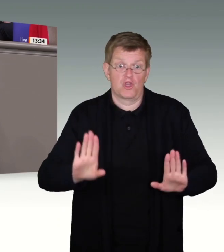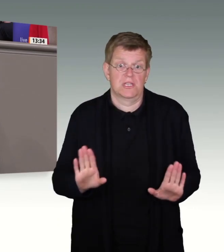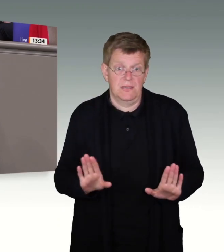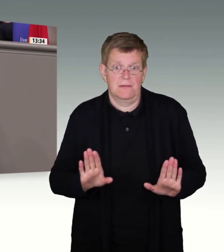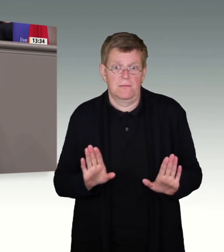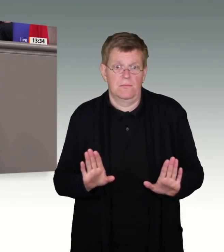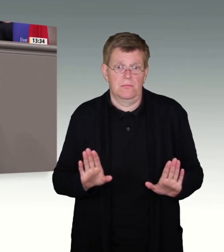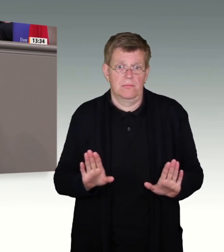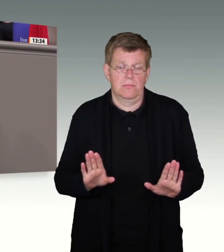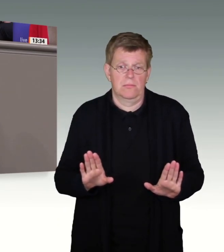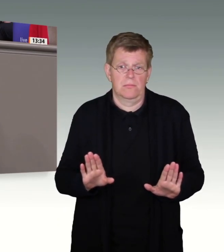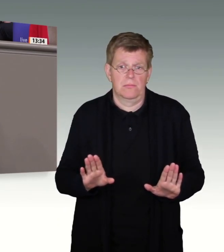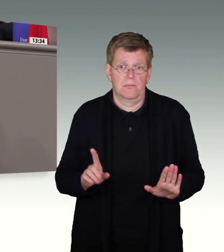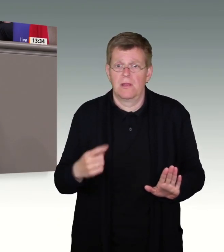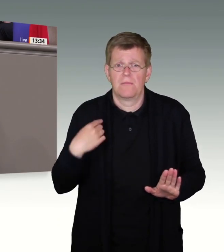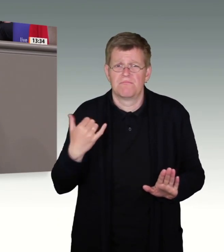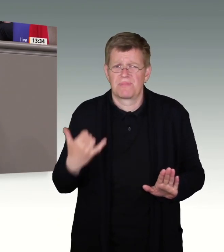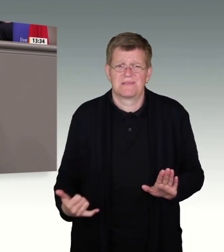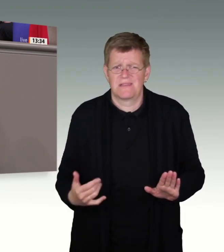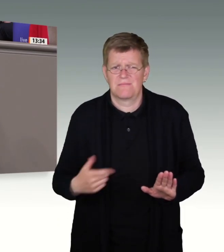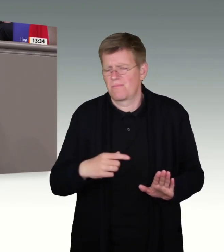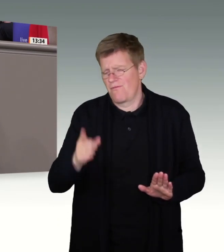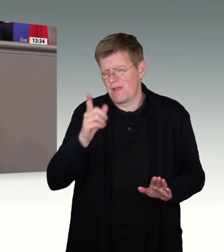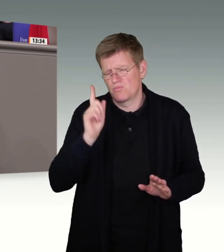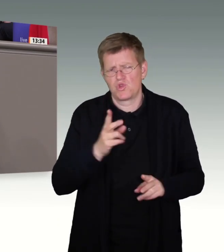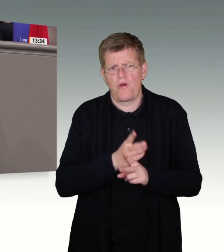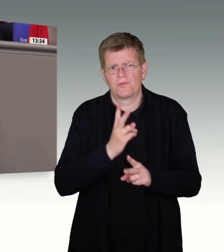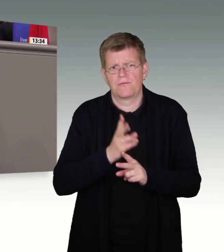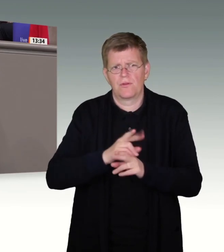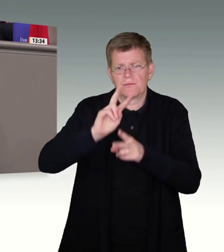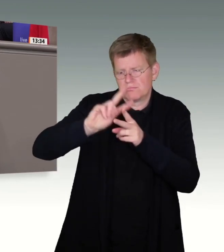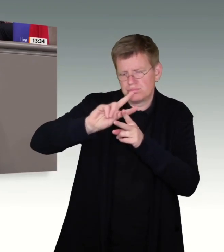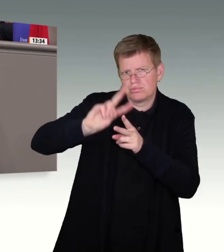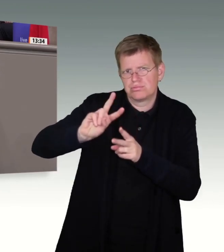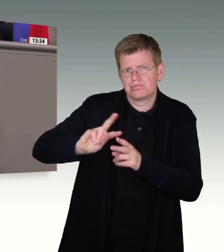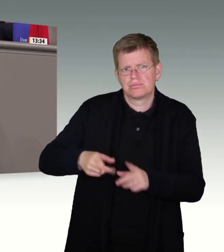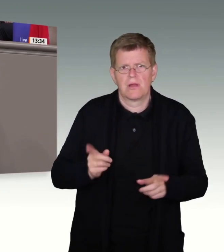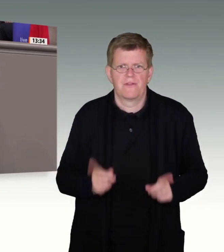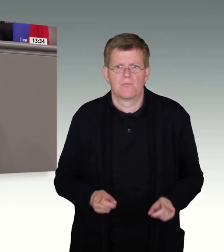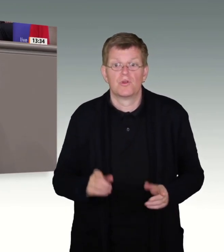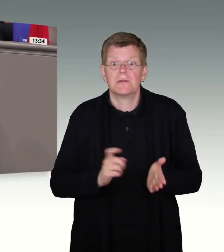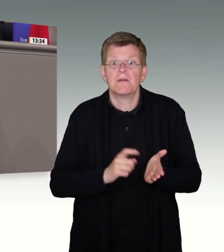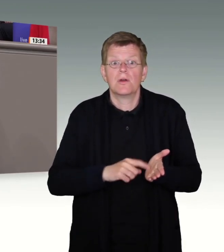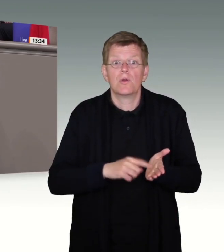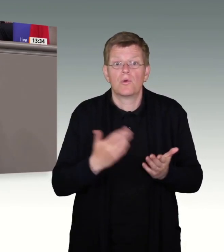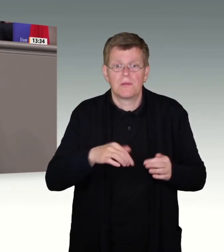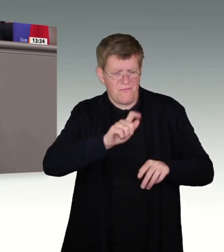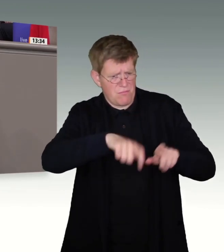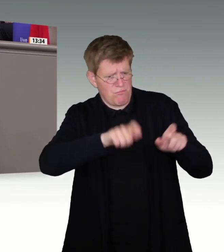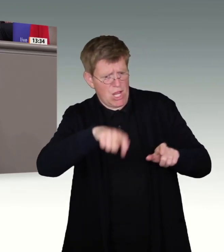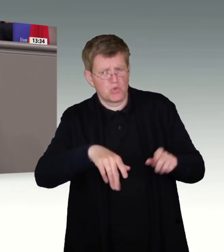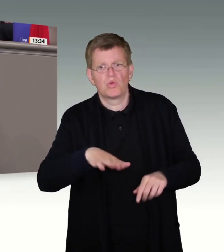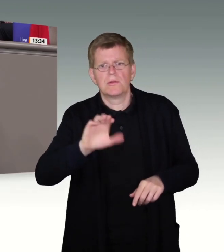Bisher mussten die Angaben, wie Sie alle wissen, häufig korrigiert werden, weil etwa auch Personen, die gar nicht mehr in Deutschland sind, im